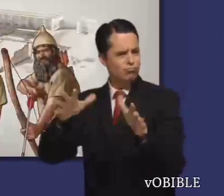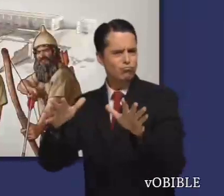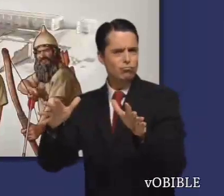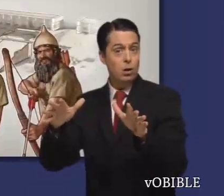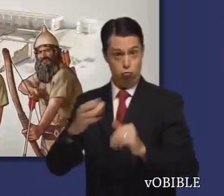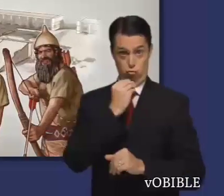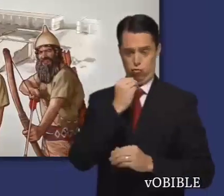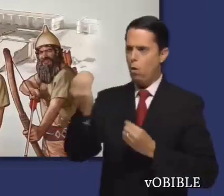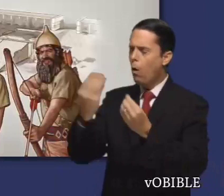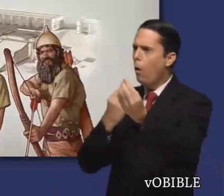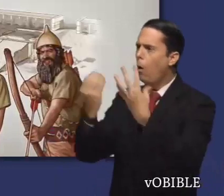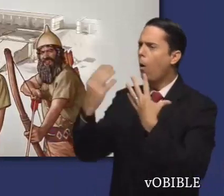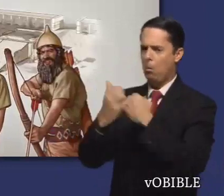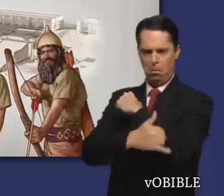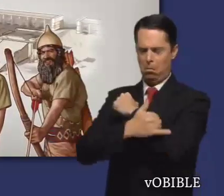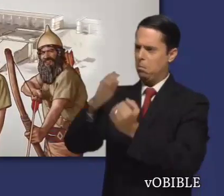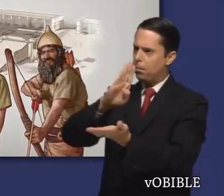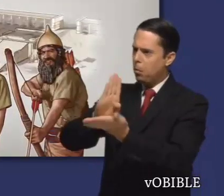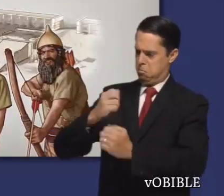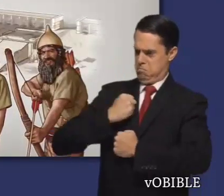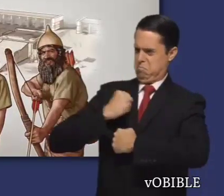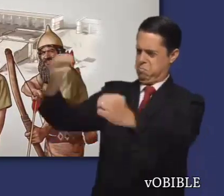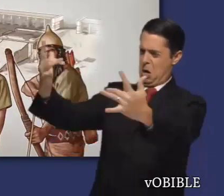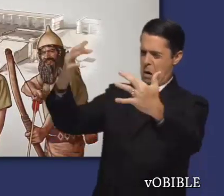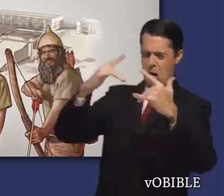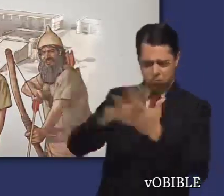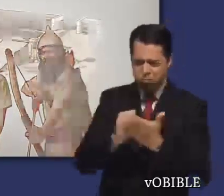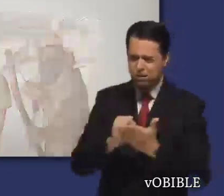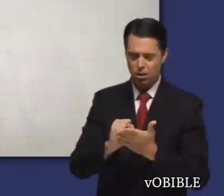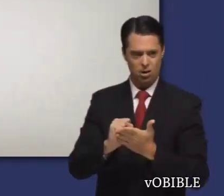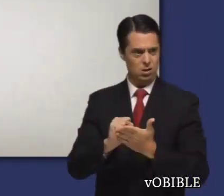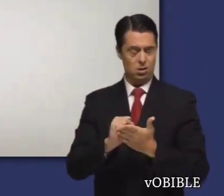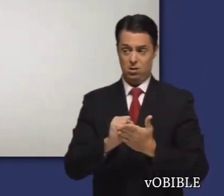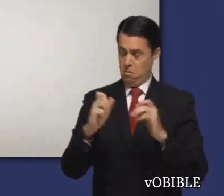impensable que Dios permitiera a los caldeos destruir la ciudad santa.